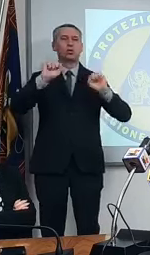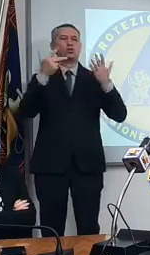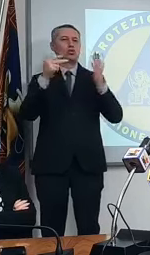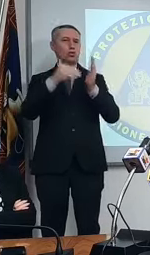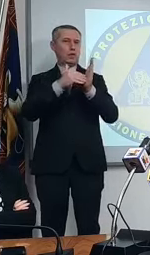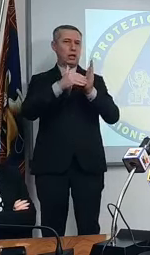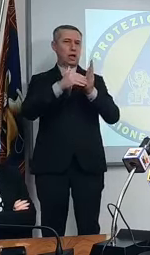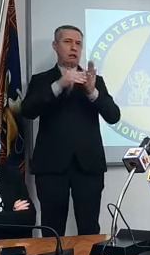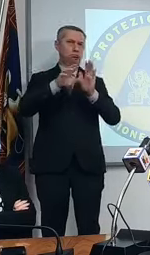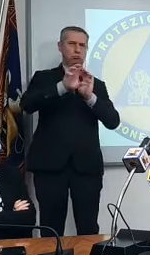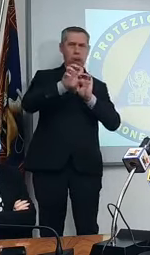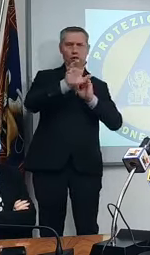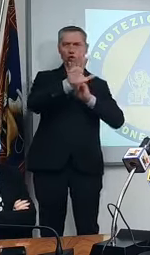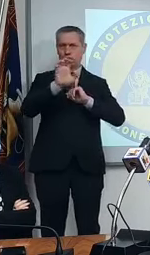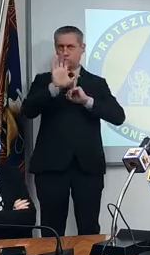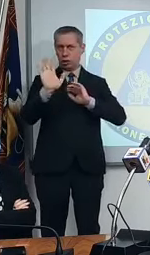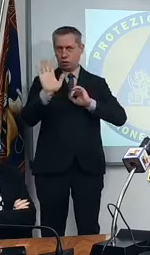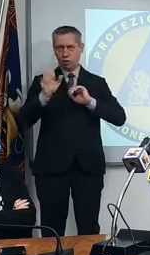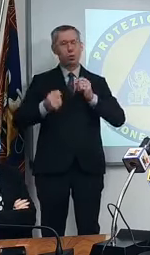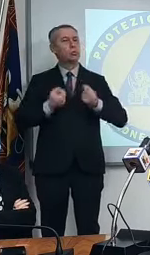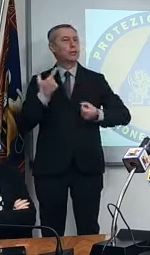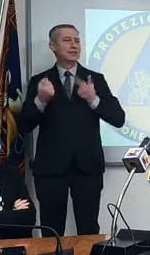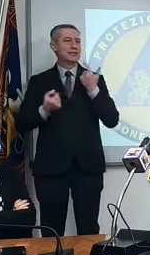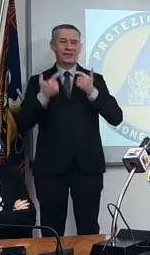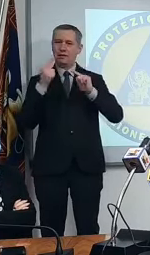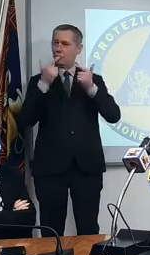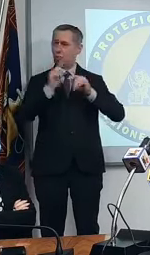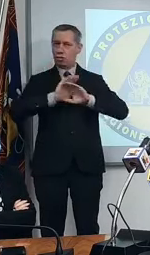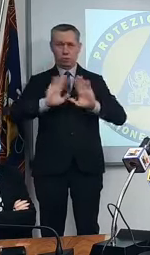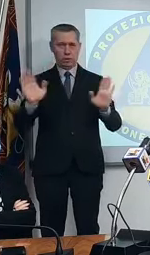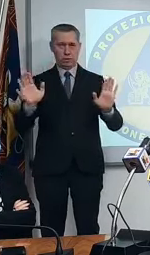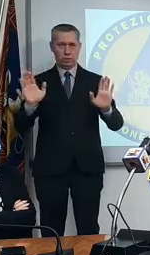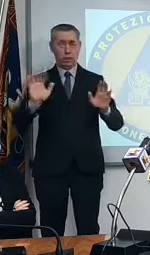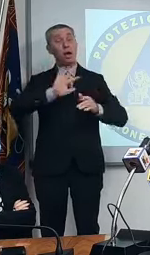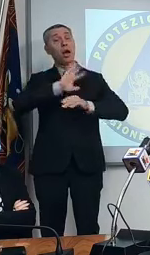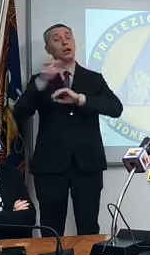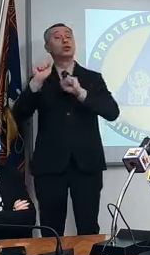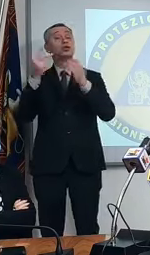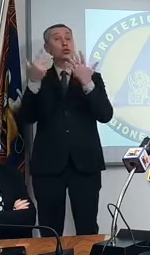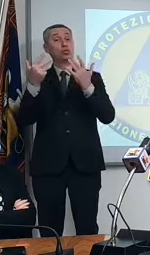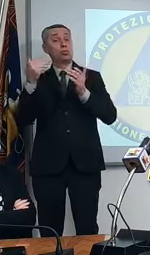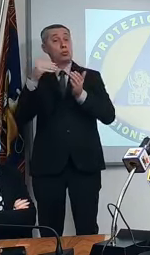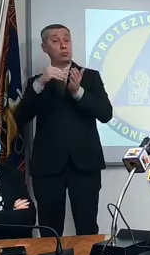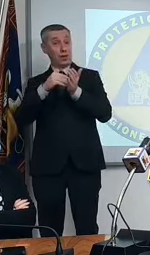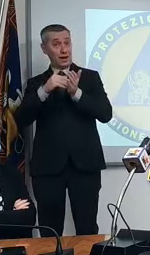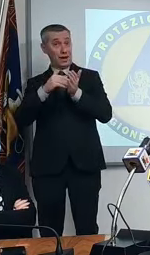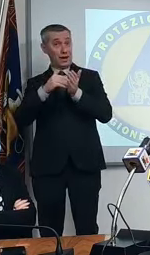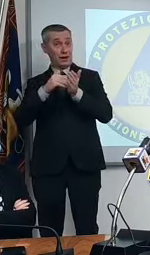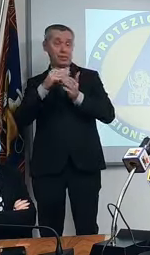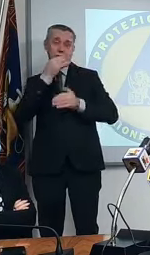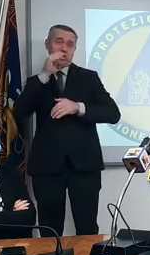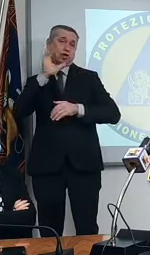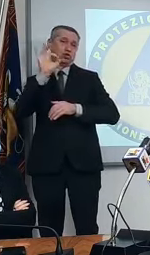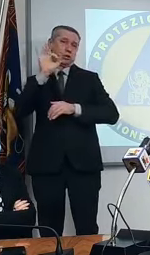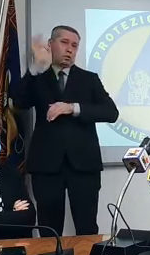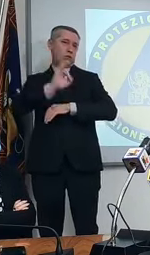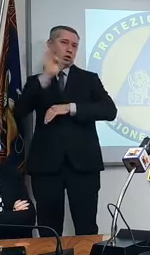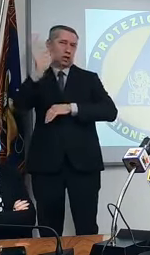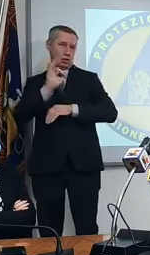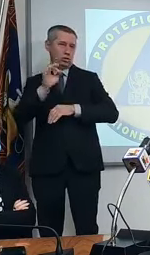18.500, non hanno sintomi. Gli altri 18.500, l'altro 50% ha sintomi.